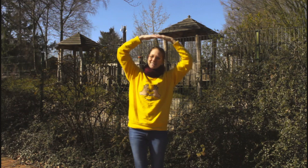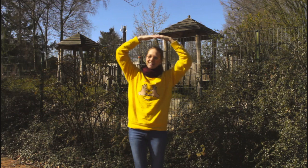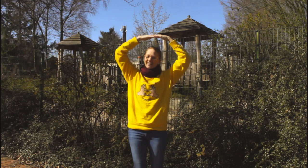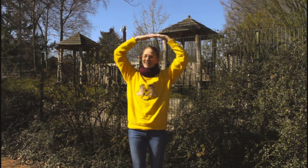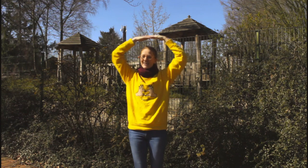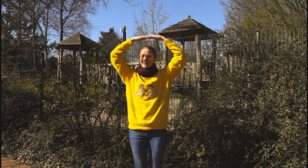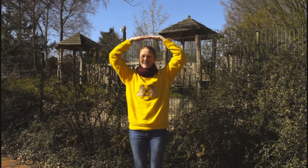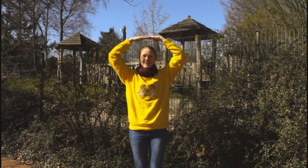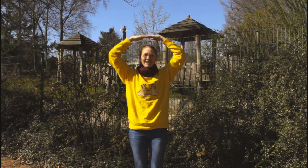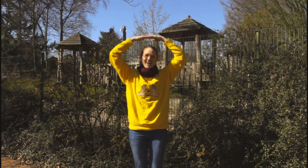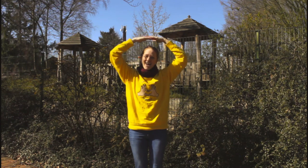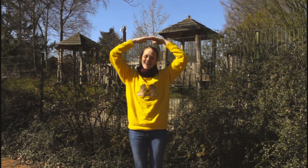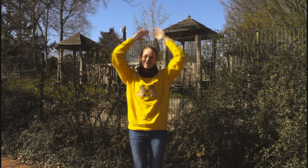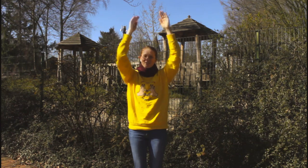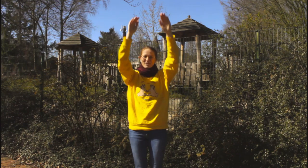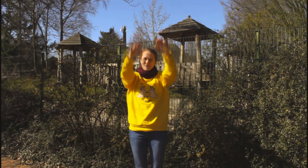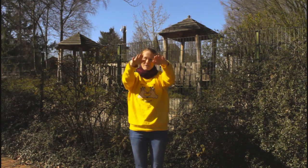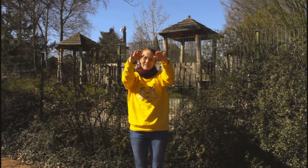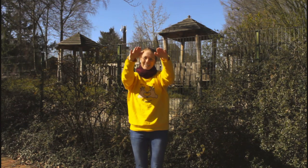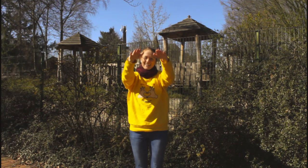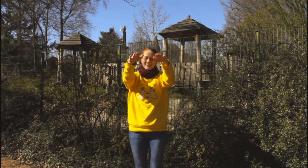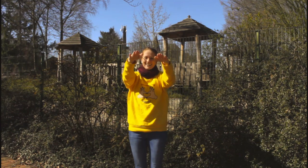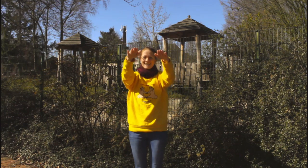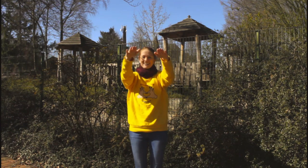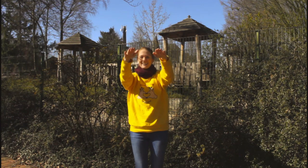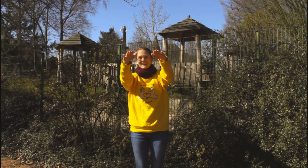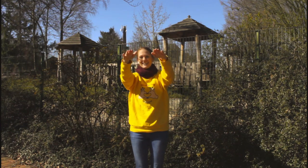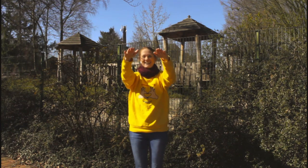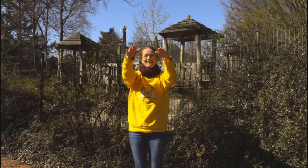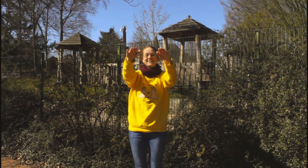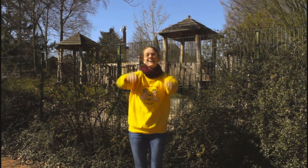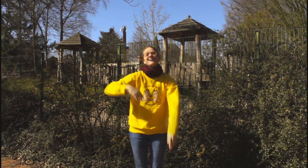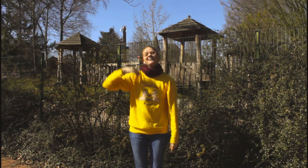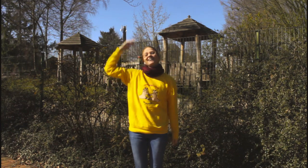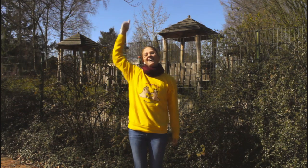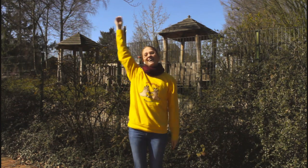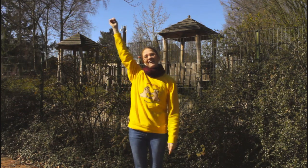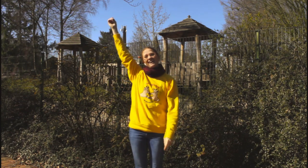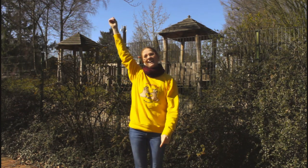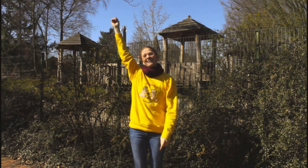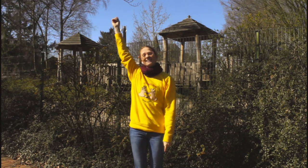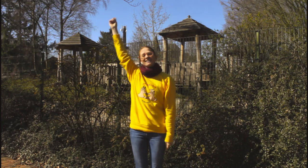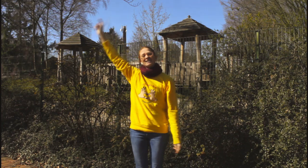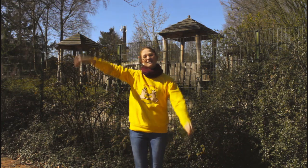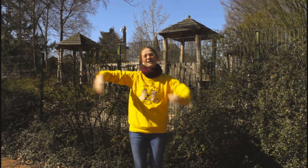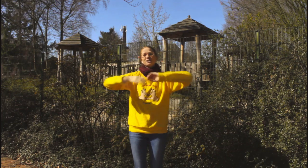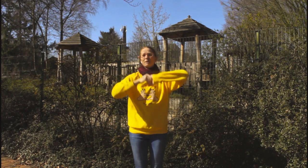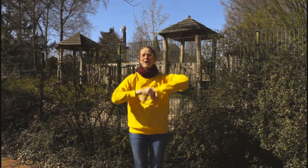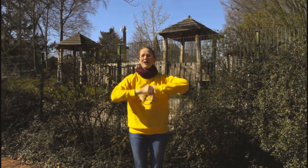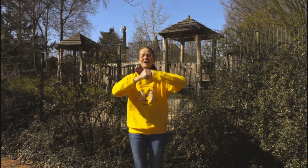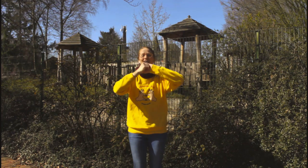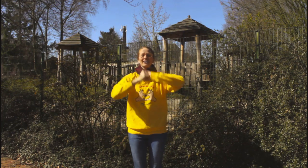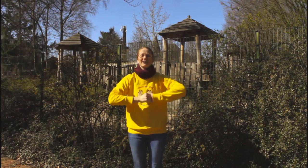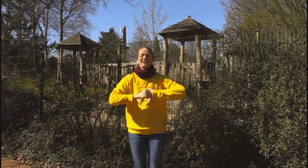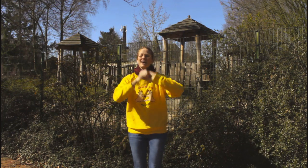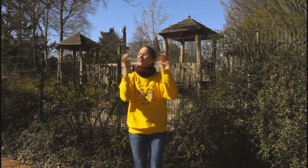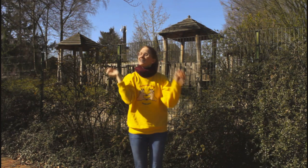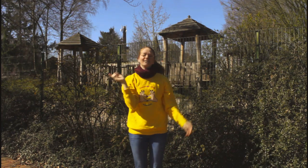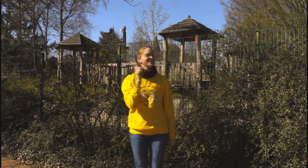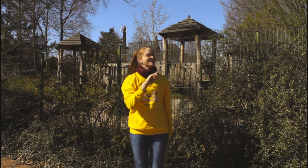und über dir? Ja, er hat es versprochen, hat nie